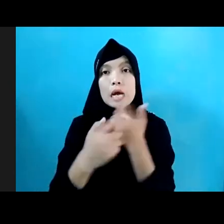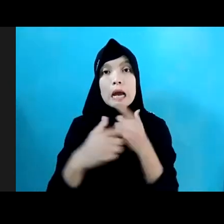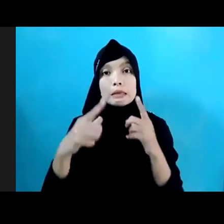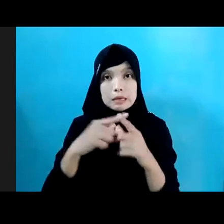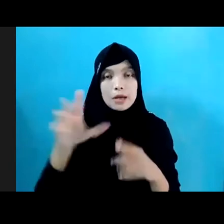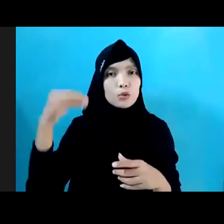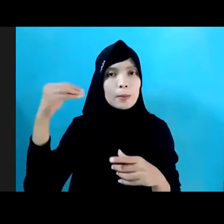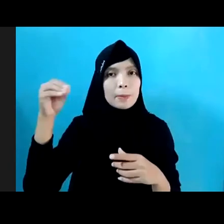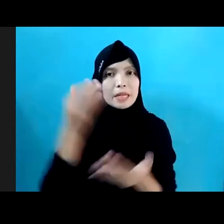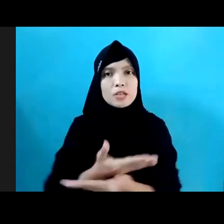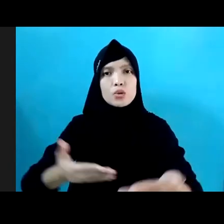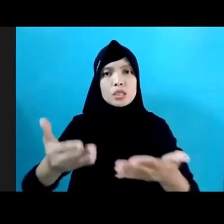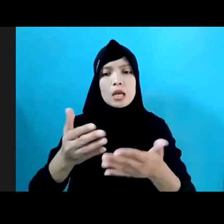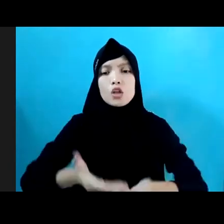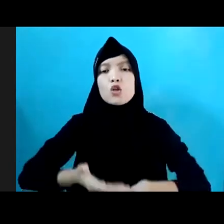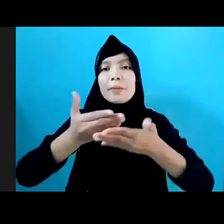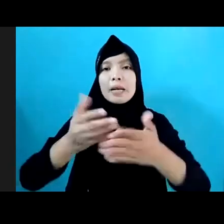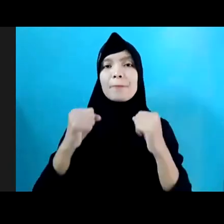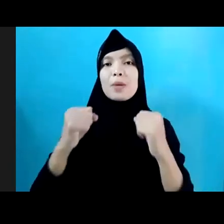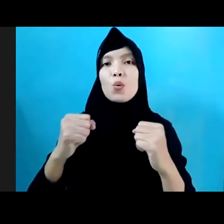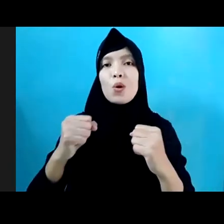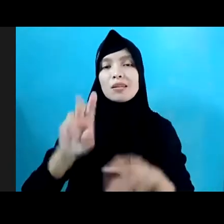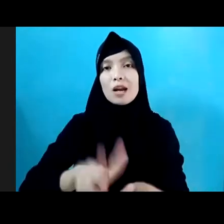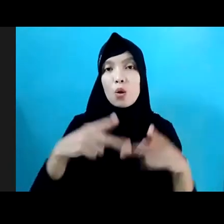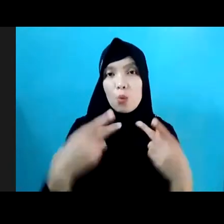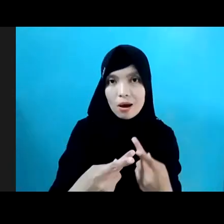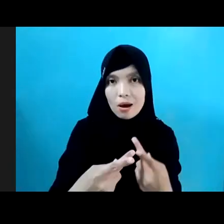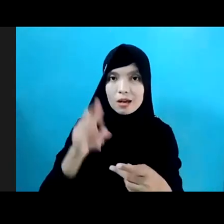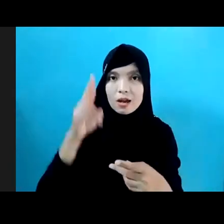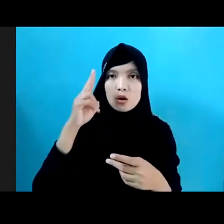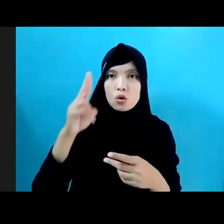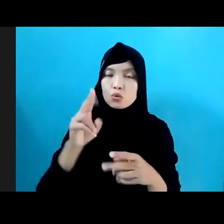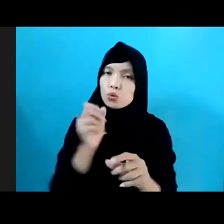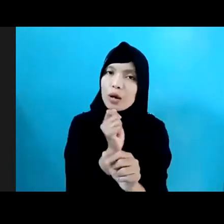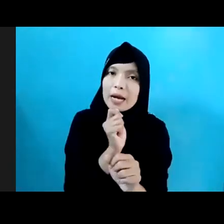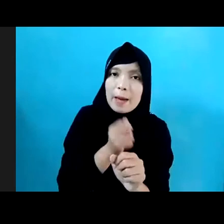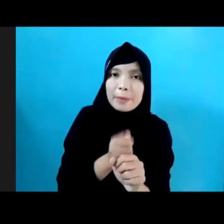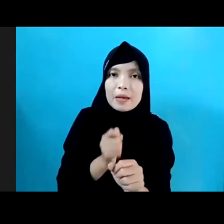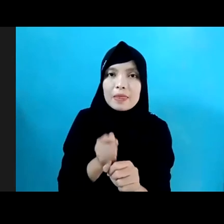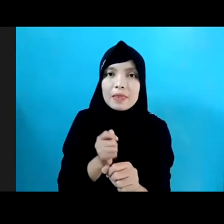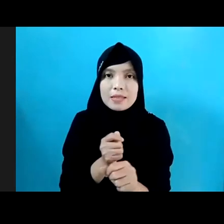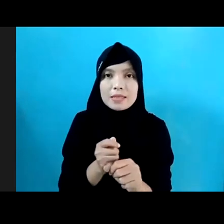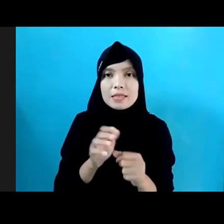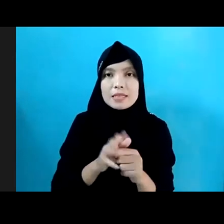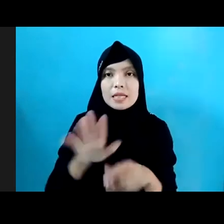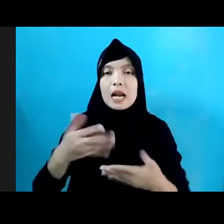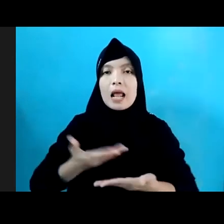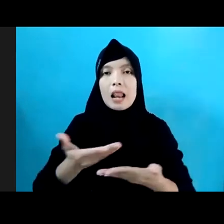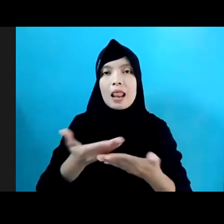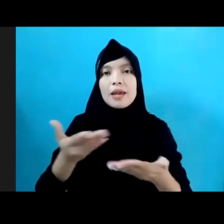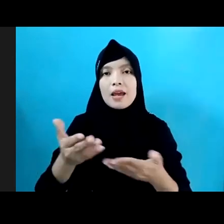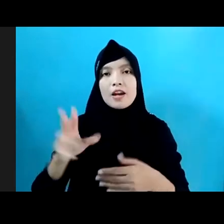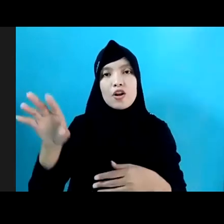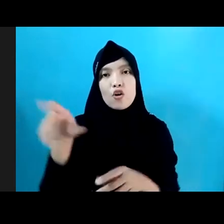memberikan penguatan kepada keluarga sebagai salah satu bentuk rehabilitasi yang diberikan dan layanan yang diberikan oleh